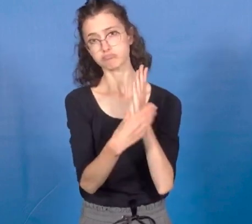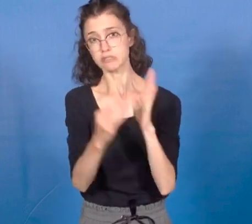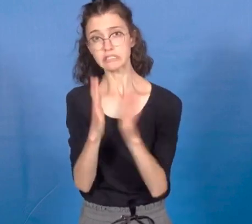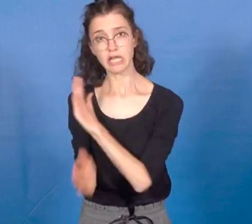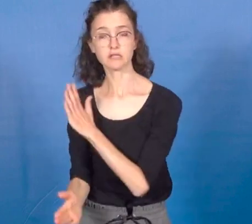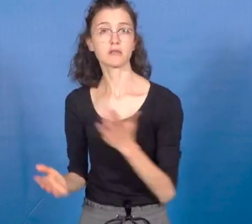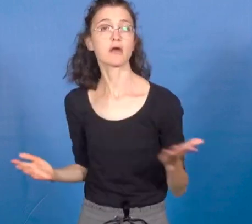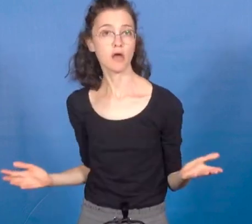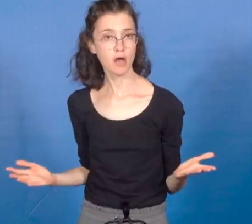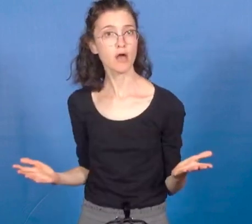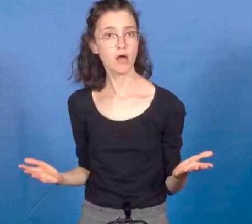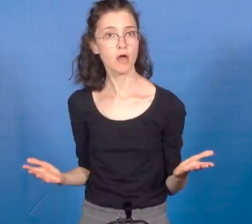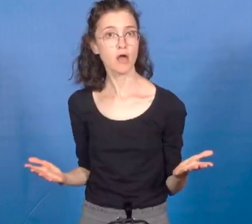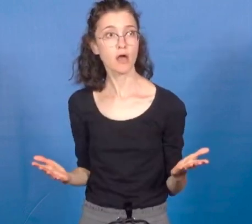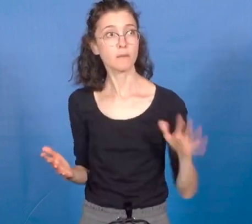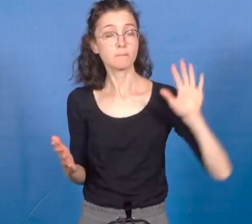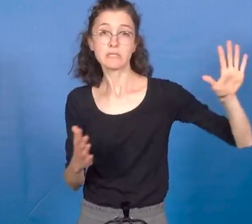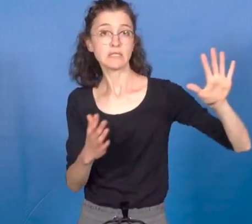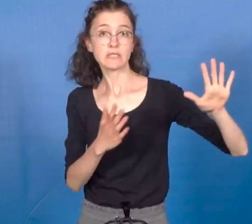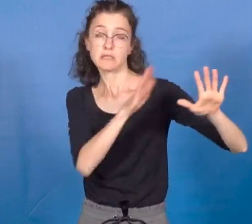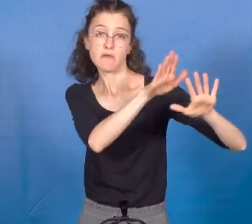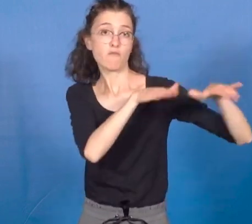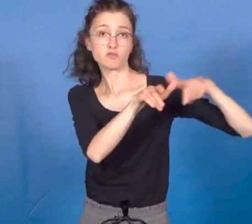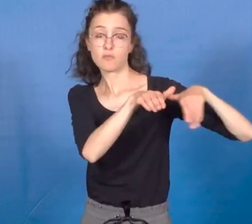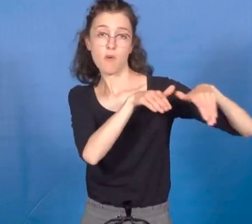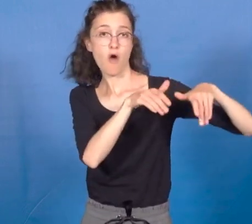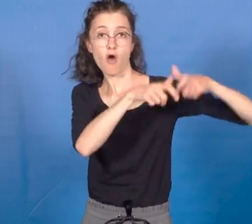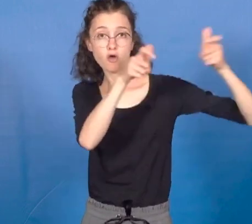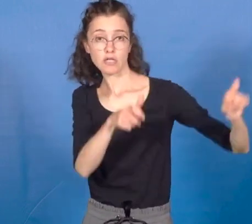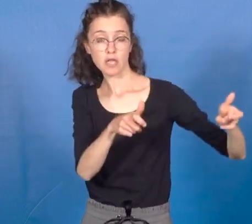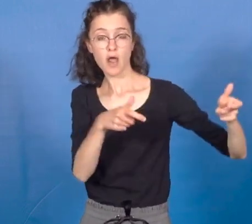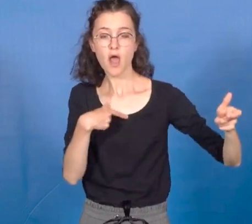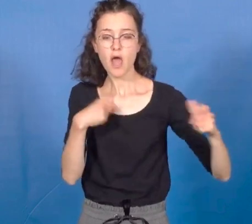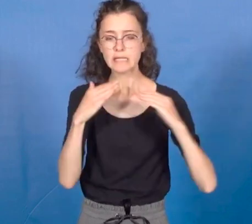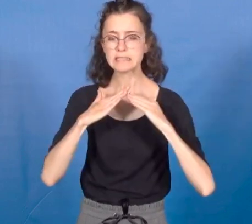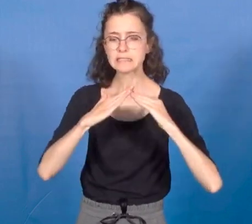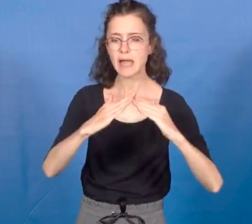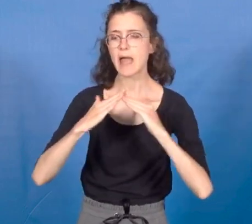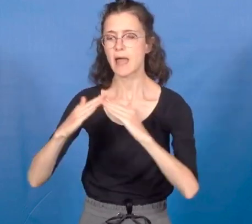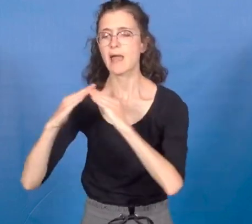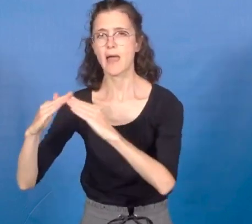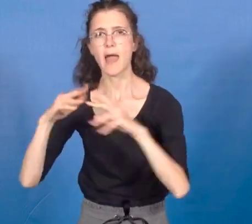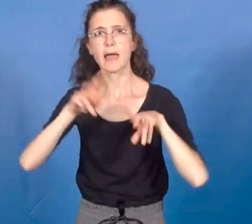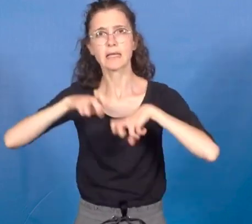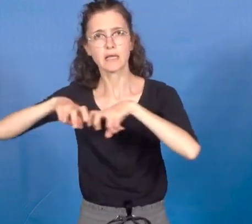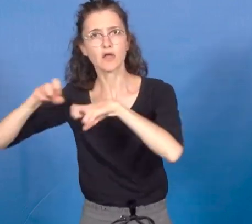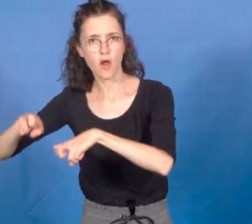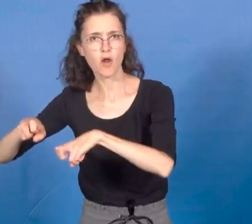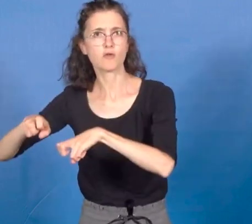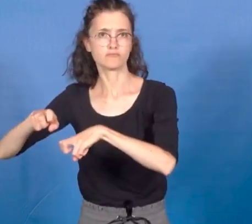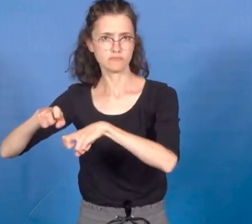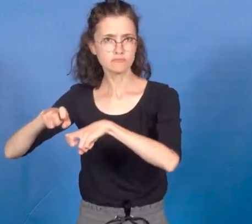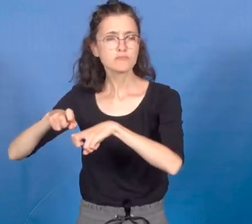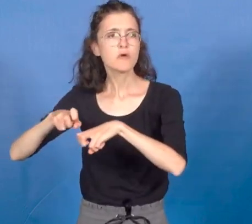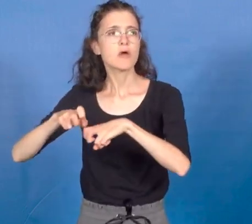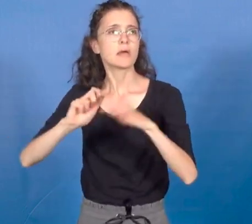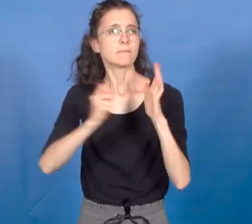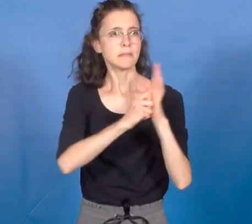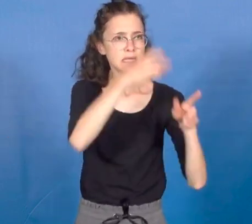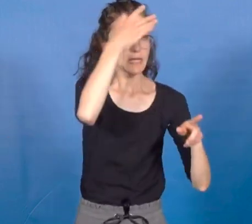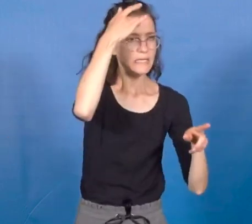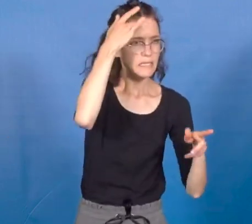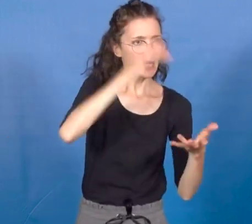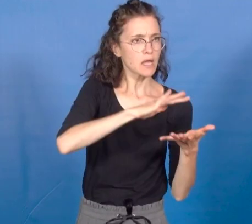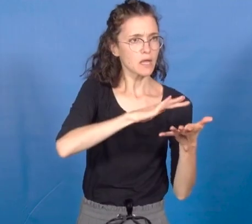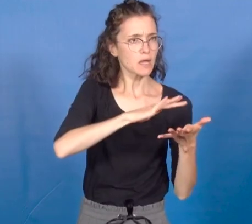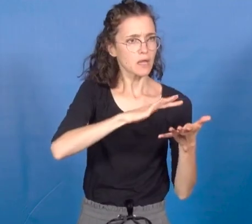Les serres agricoles, elles sont blanchies en été puis déplanchies à l'automne, souvent grâce à un hélicoptère, ce qui occasionne